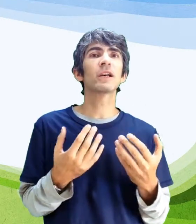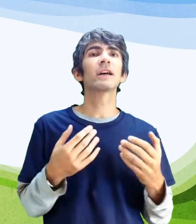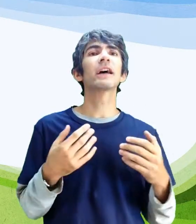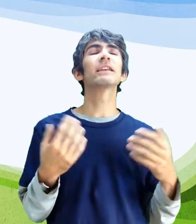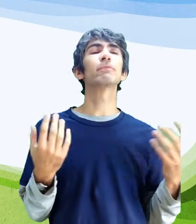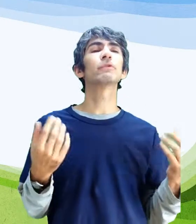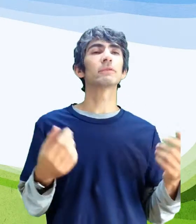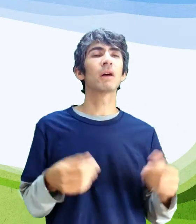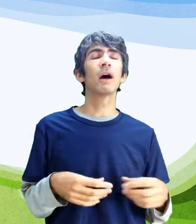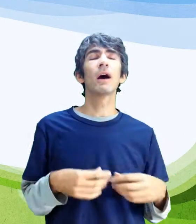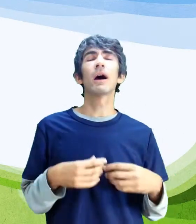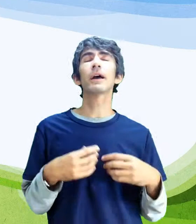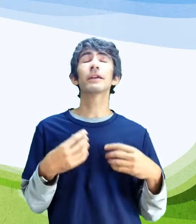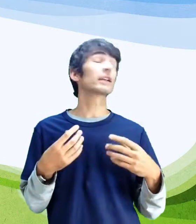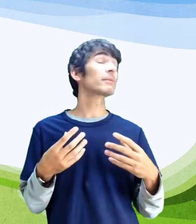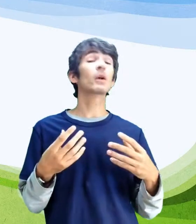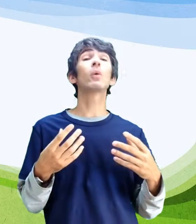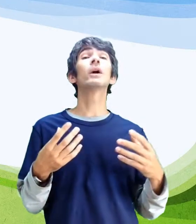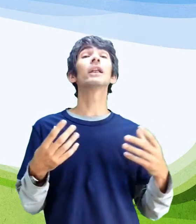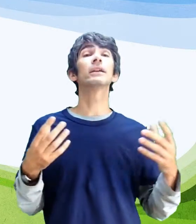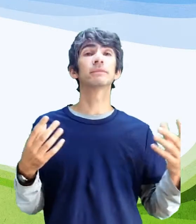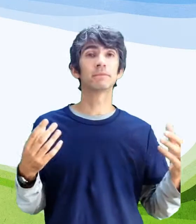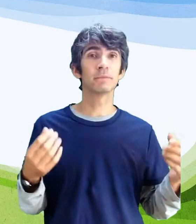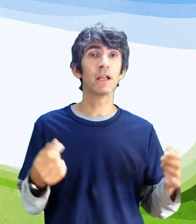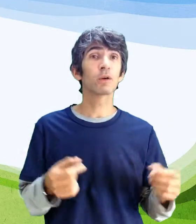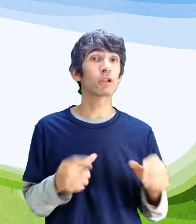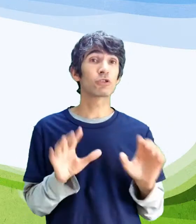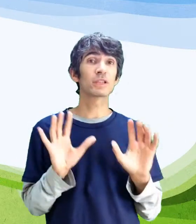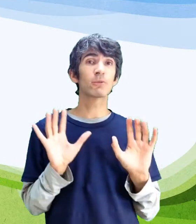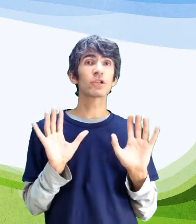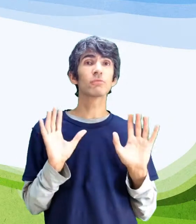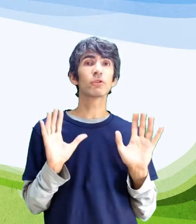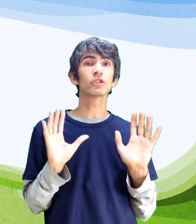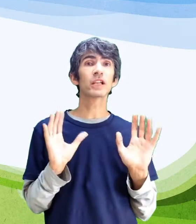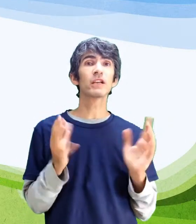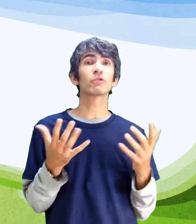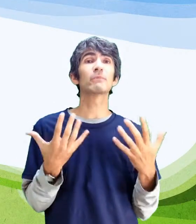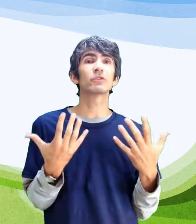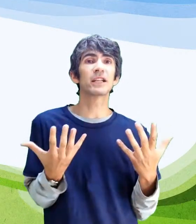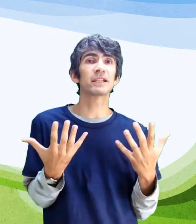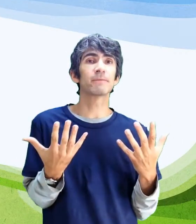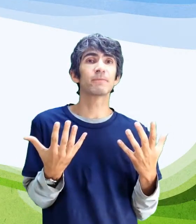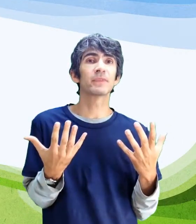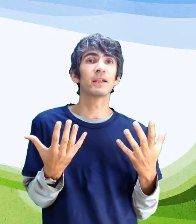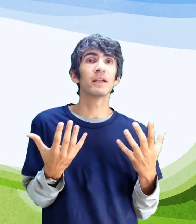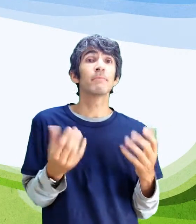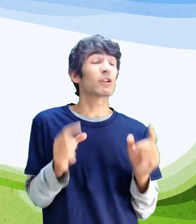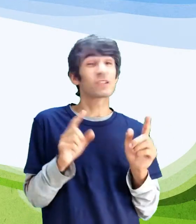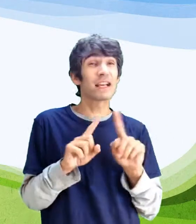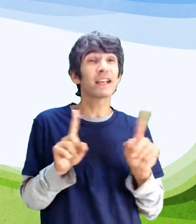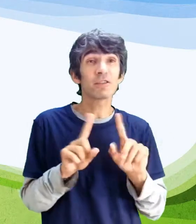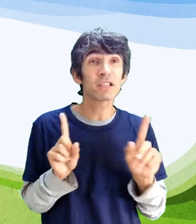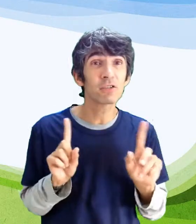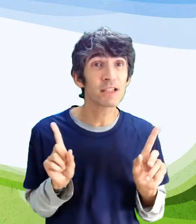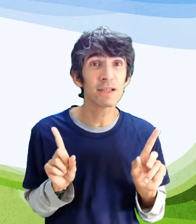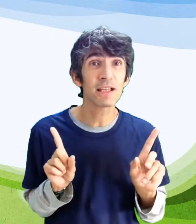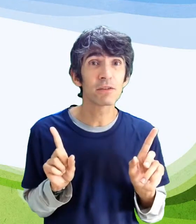aire puro. ¡Ay, qué bien huele! Cuando estamos en un bosque, en una montaña. Pero si el aire no está contaminado,